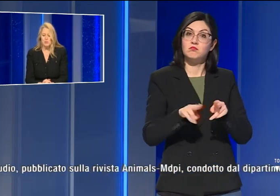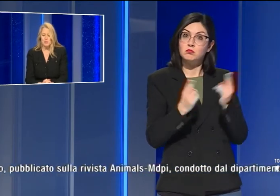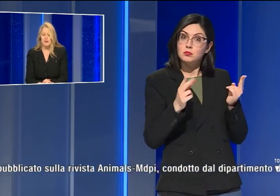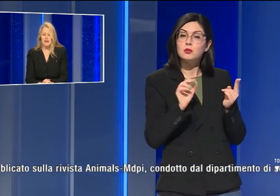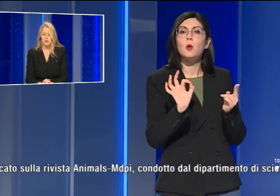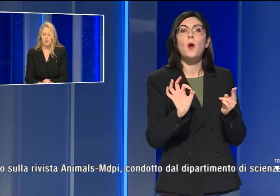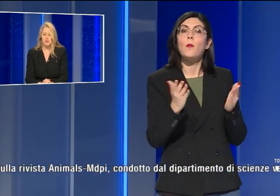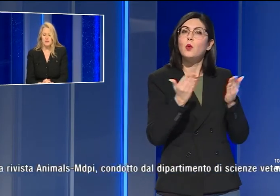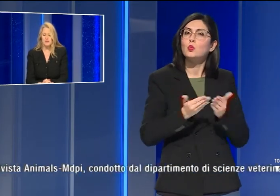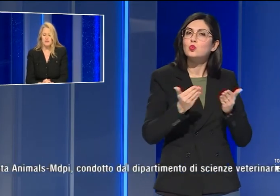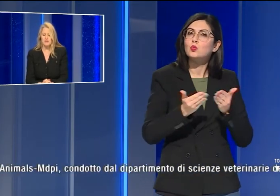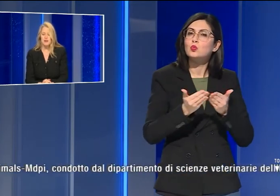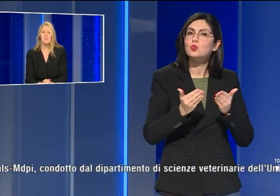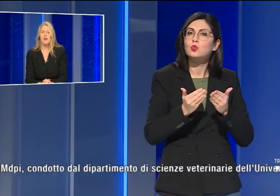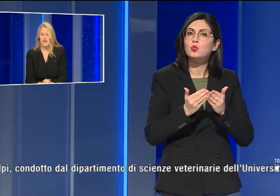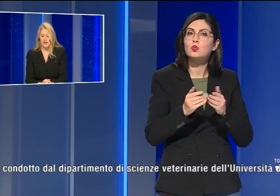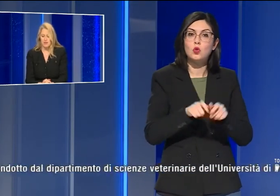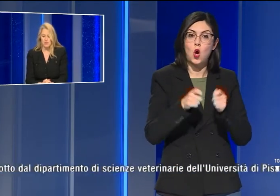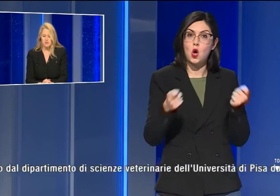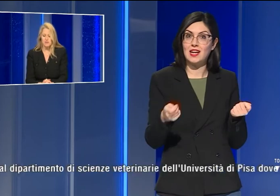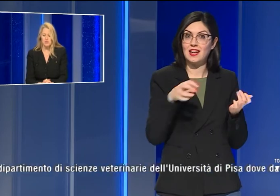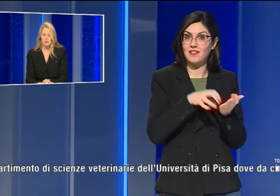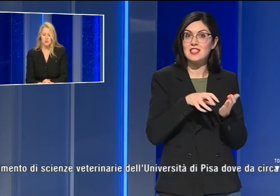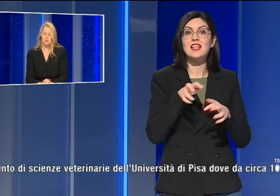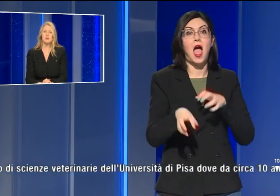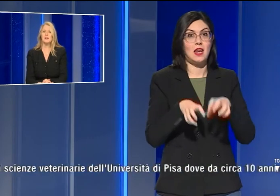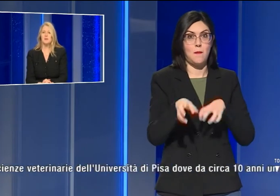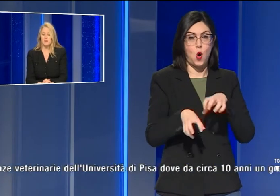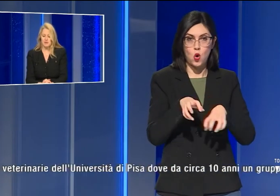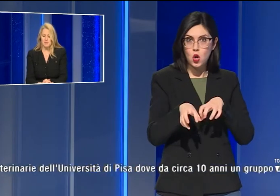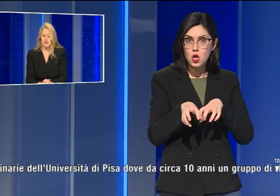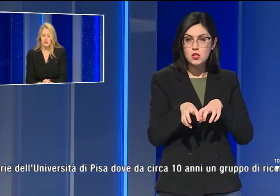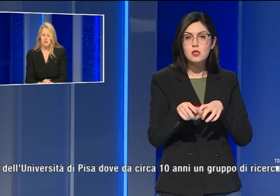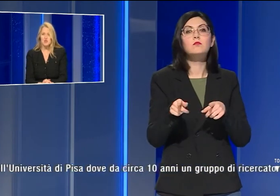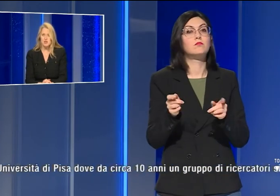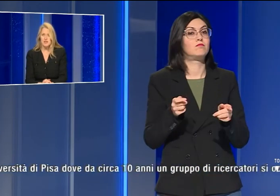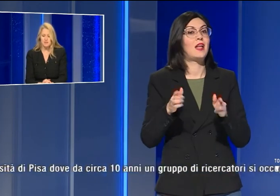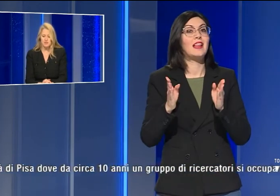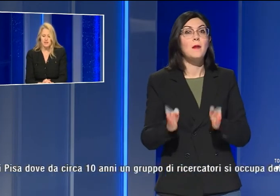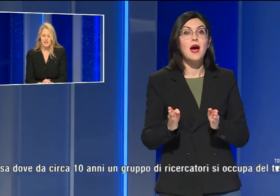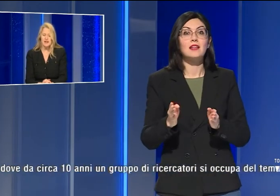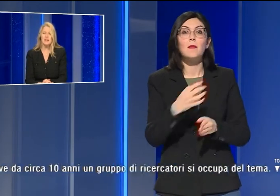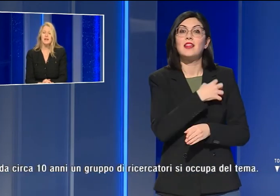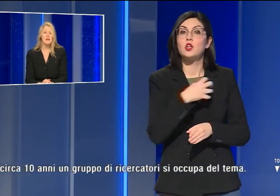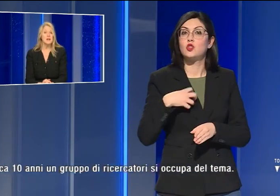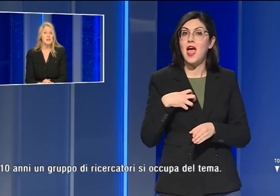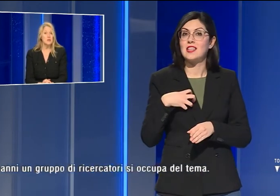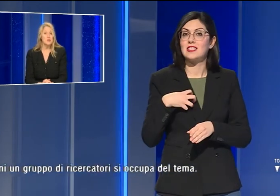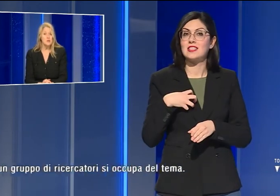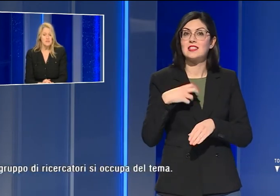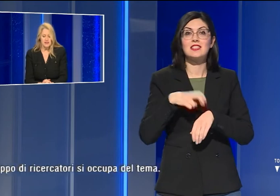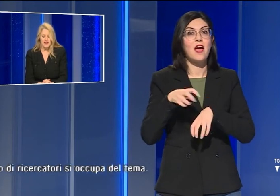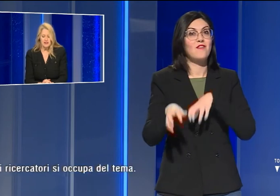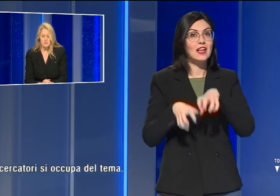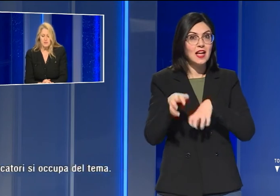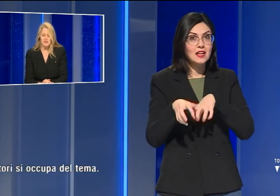studio pubblicato sulla rivista Animals condotto dal Dipartimento di Scienze Veterinarie dell